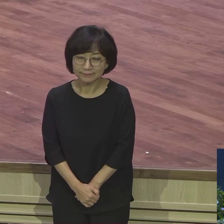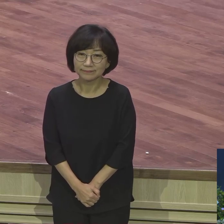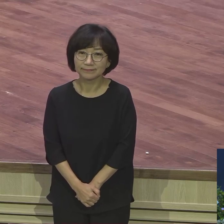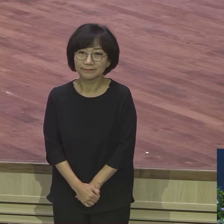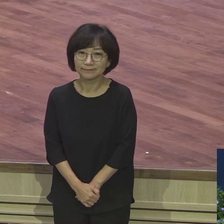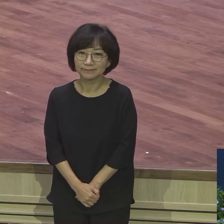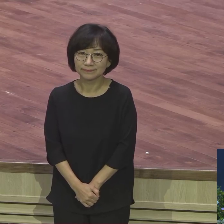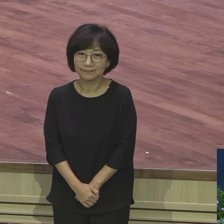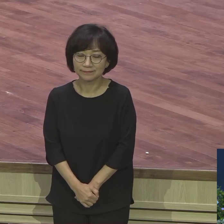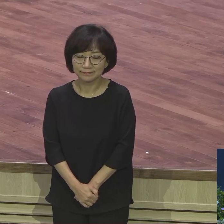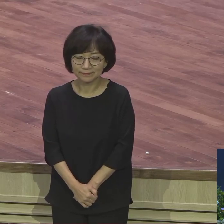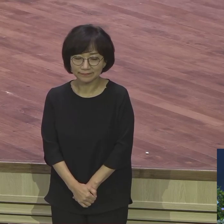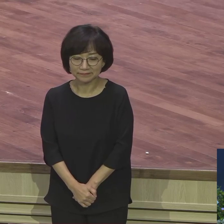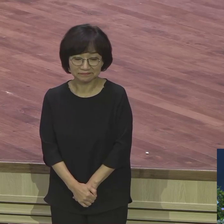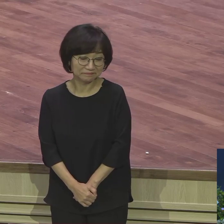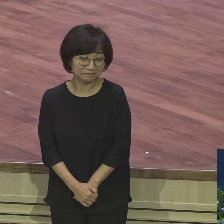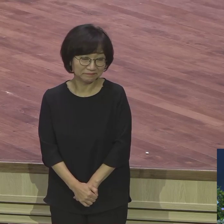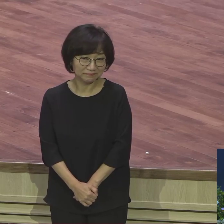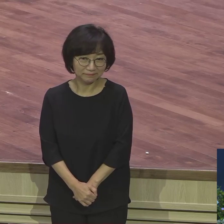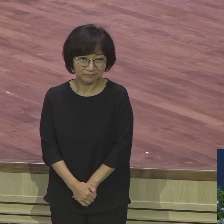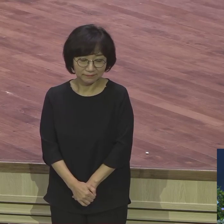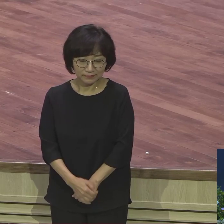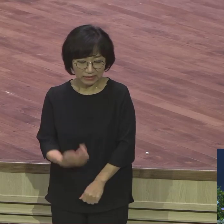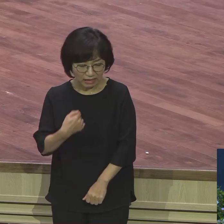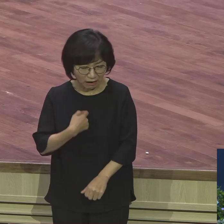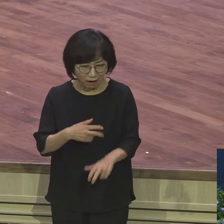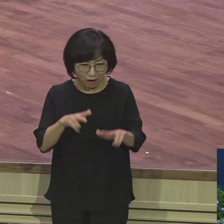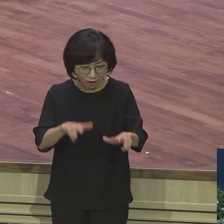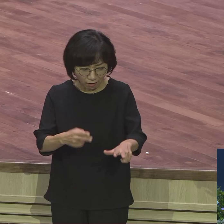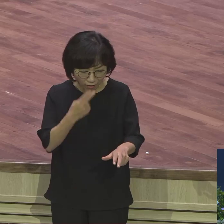들릴 수 있는 게 형통하단 말이에요. 말이 안 되는 소리예요.